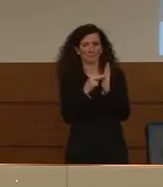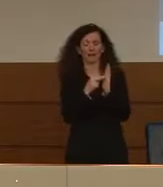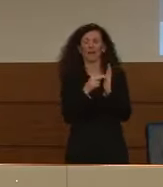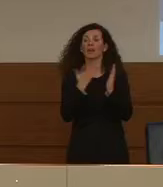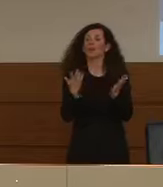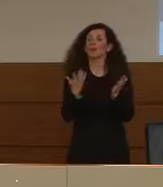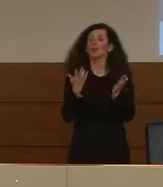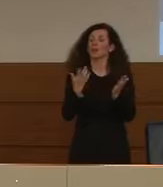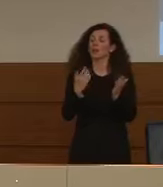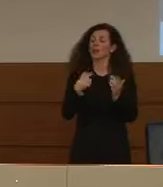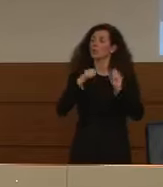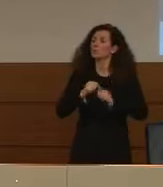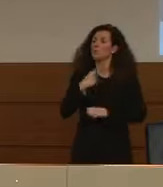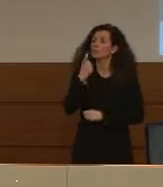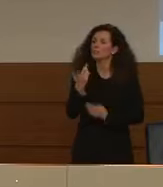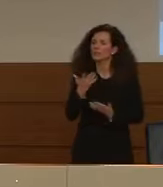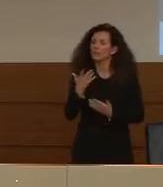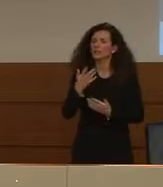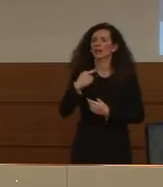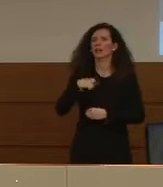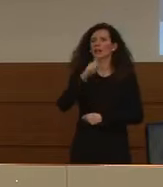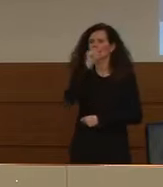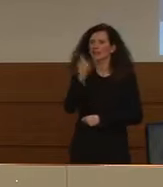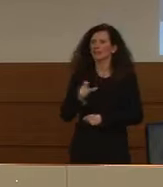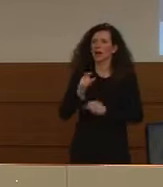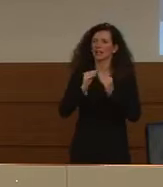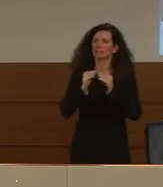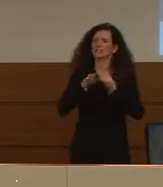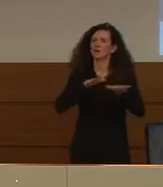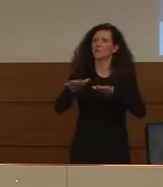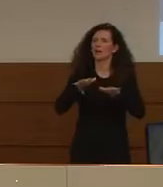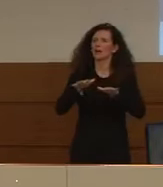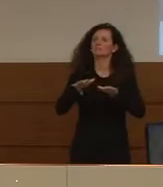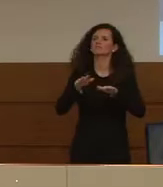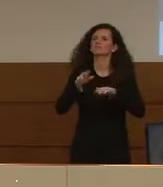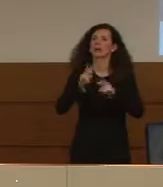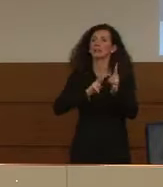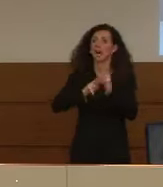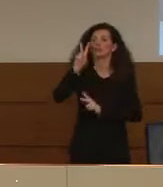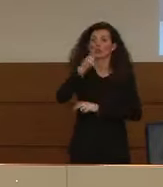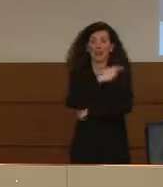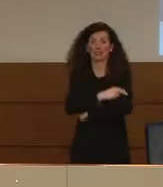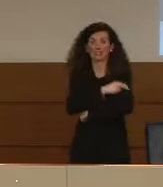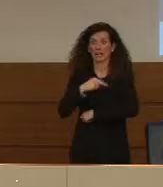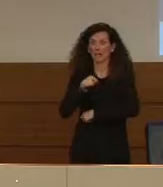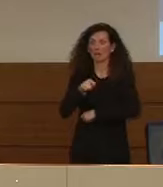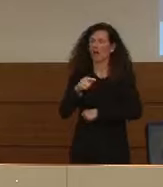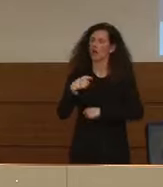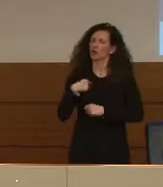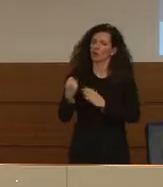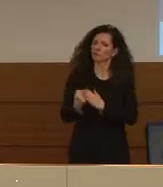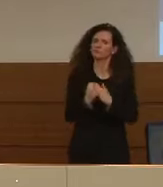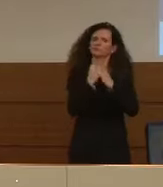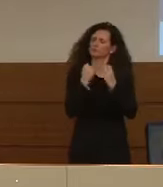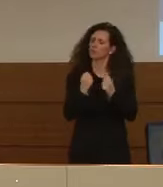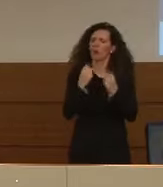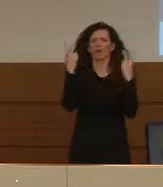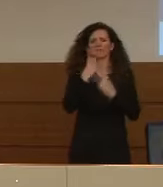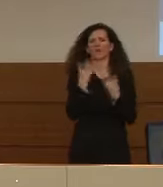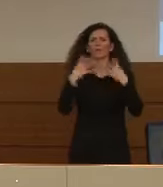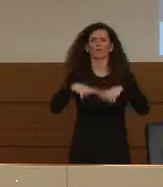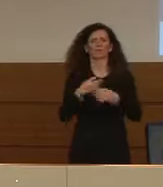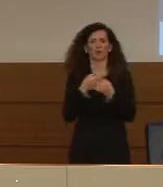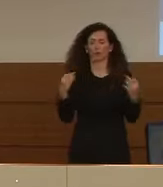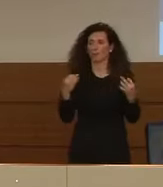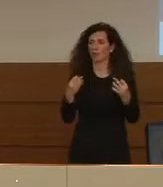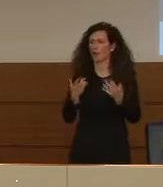rafforziamo la fiducia nel nostro sistema sanitario nazionale che anche in questa occasione dà prova della sua efficienza.